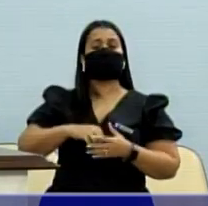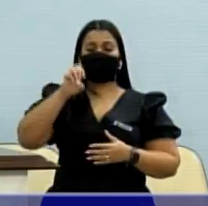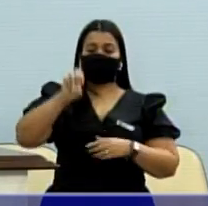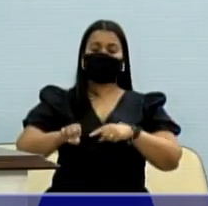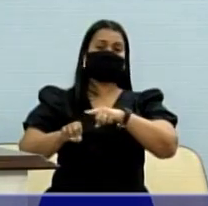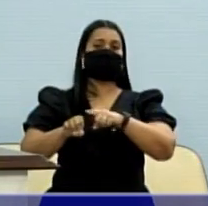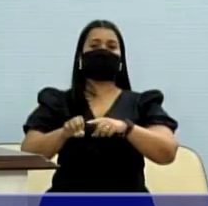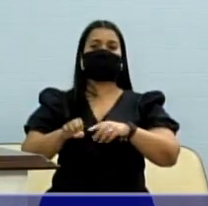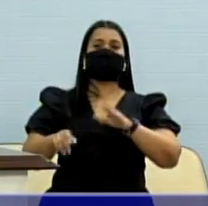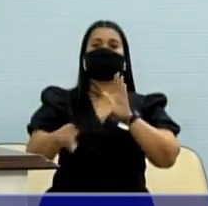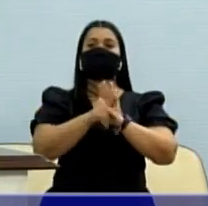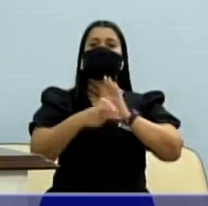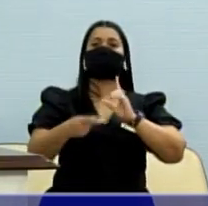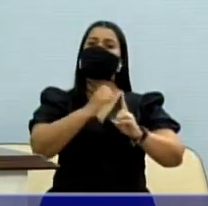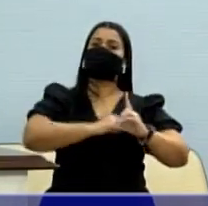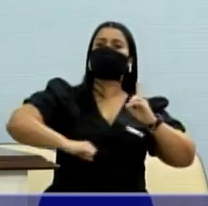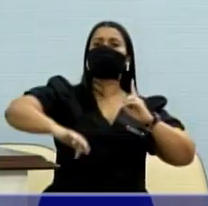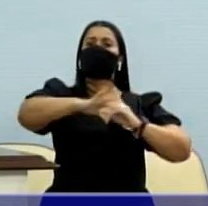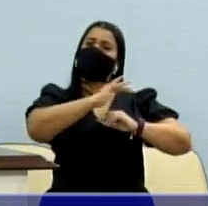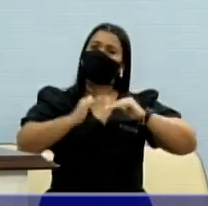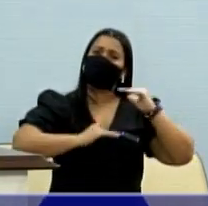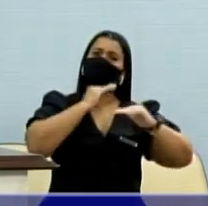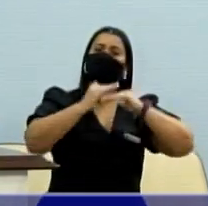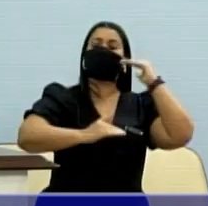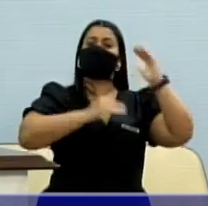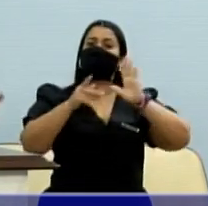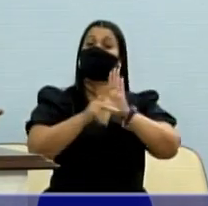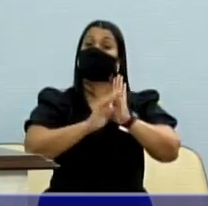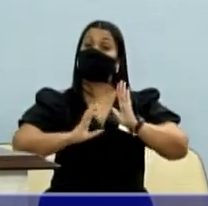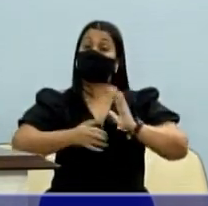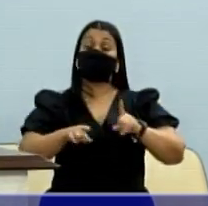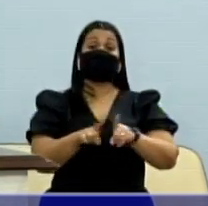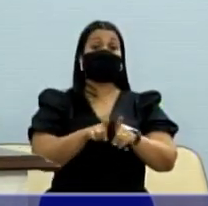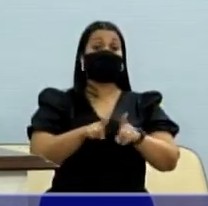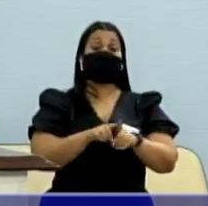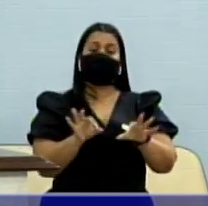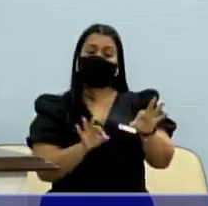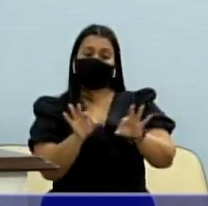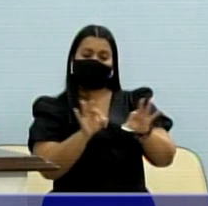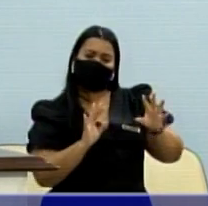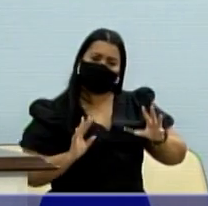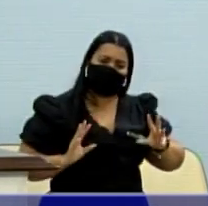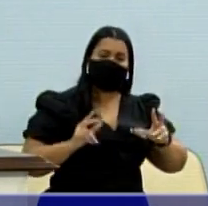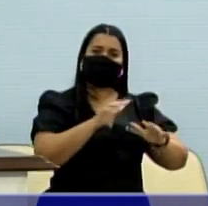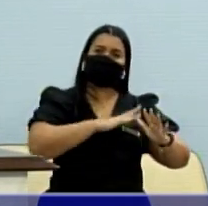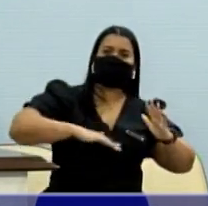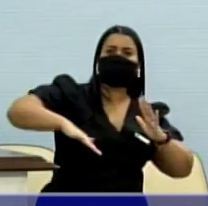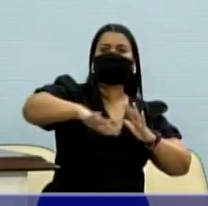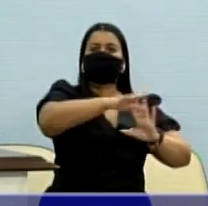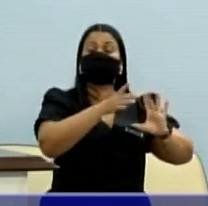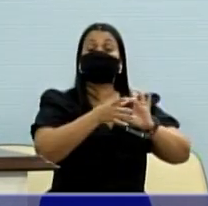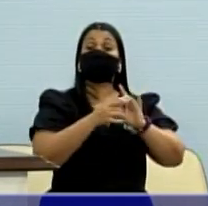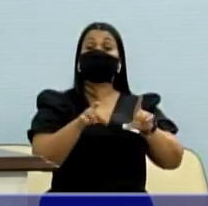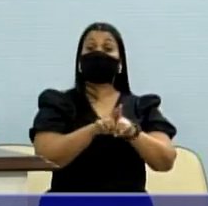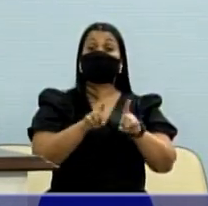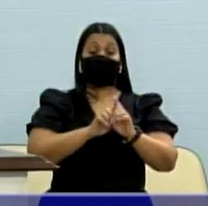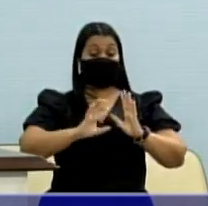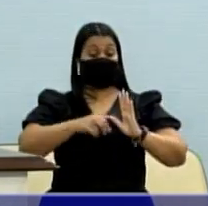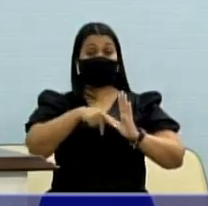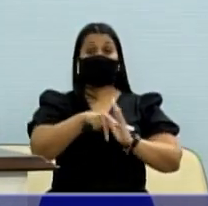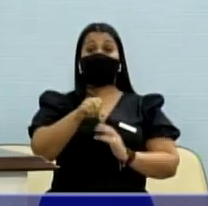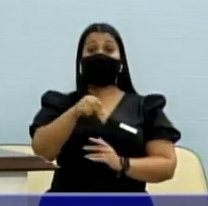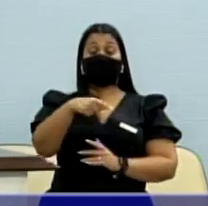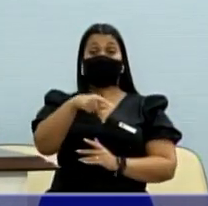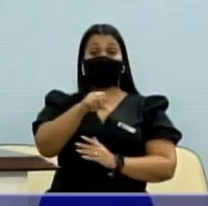socialista e de construção partidária, de construção dos espaços coletivos. O PSOL é um partido